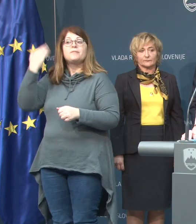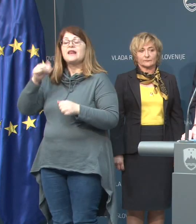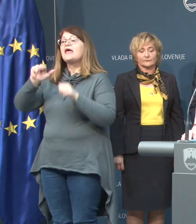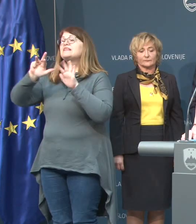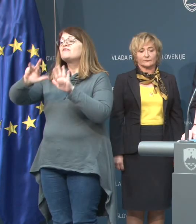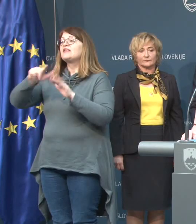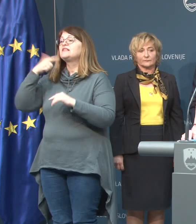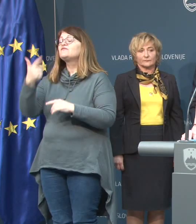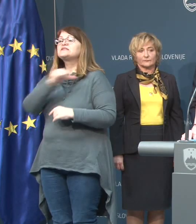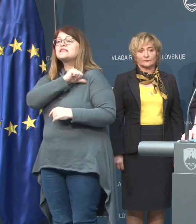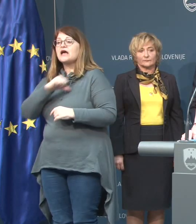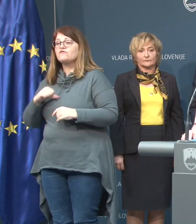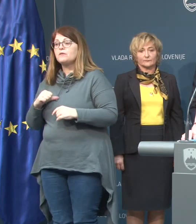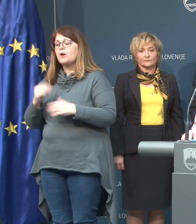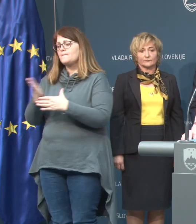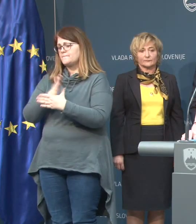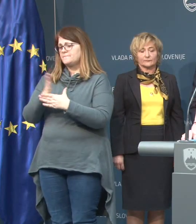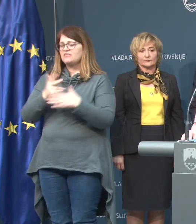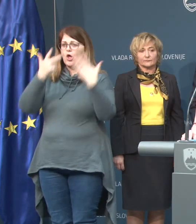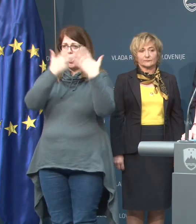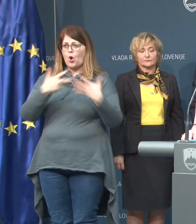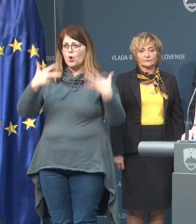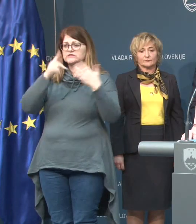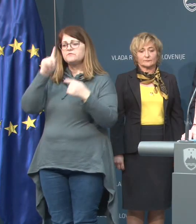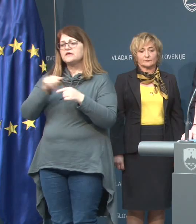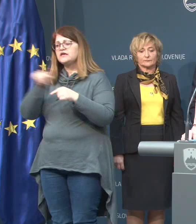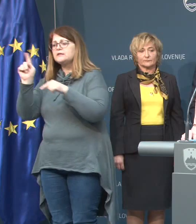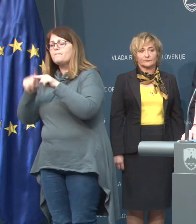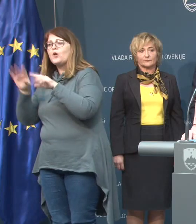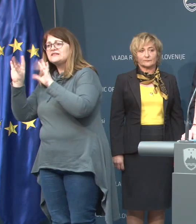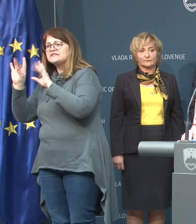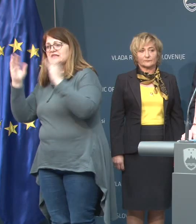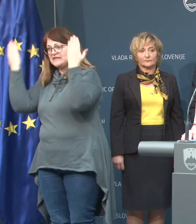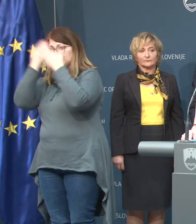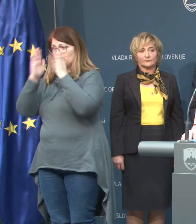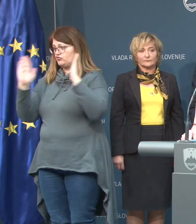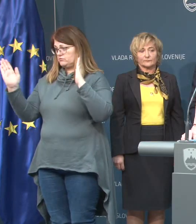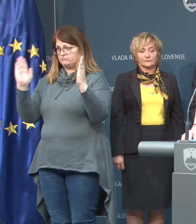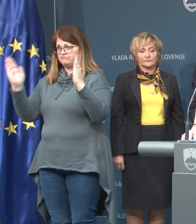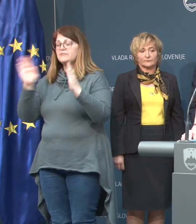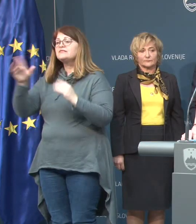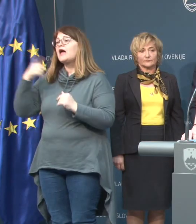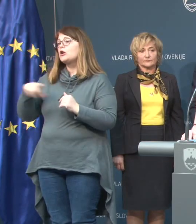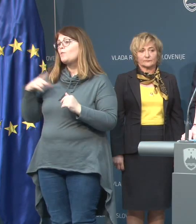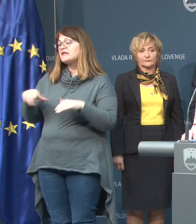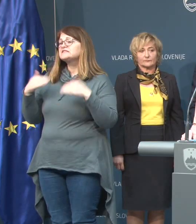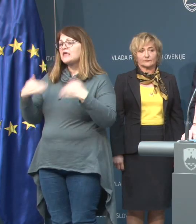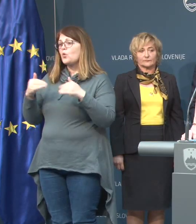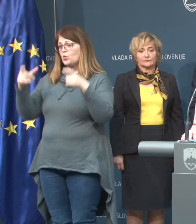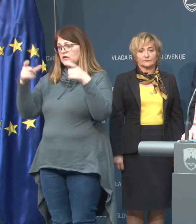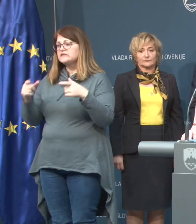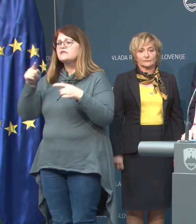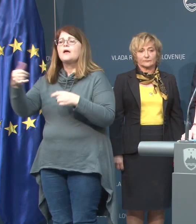29. februarja med 20. uro in 21.30 na ljubljanski urgenci,